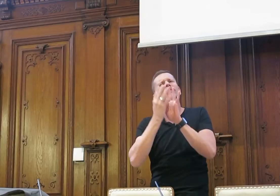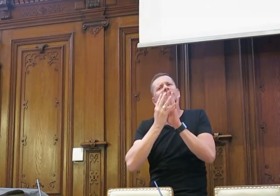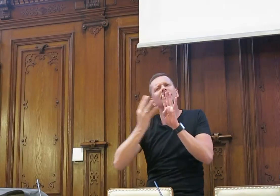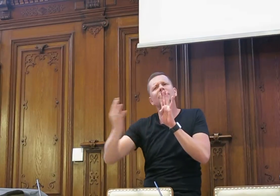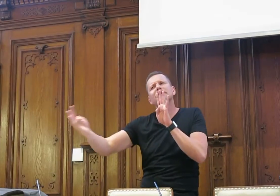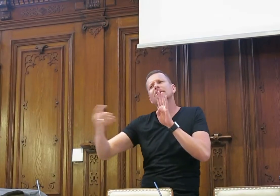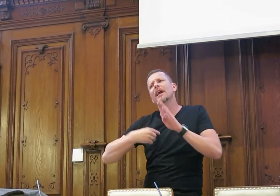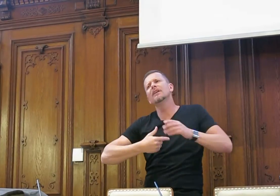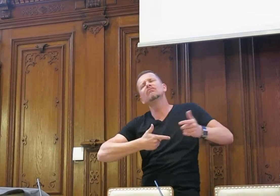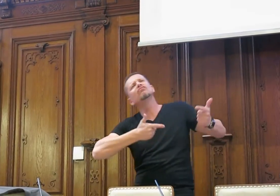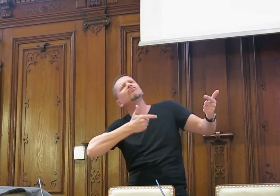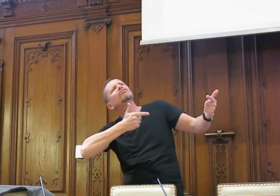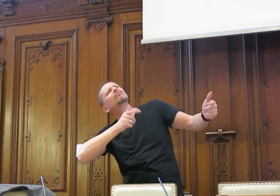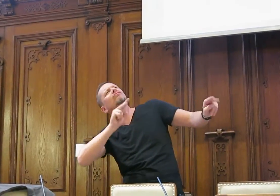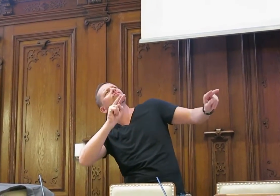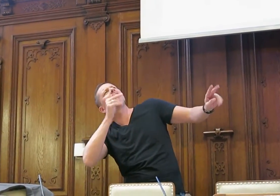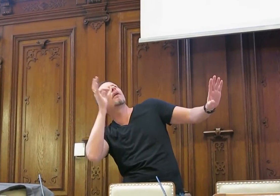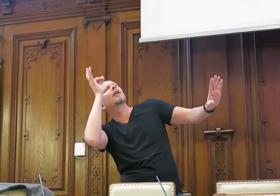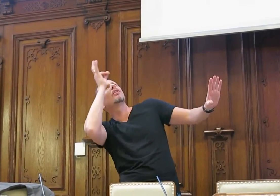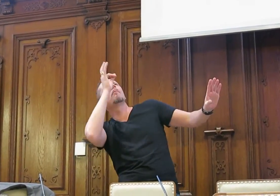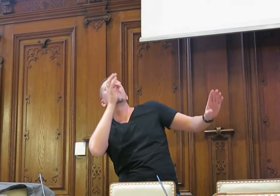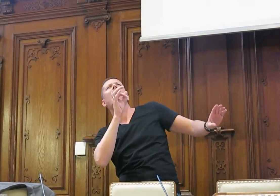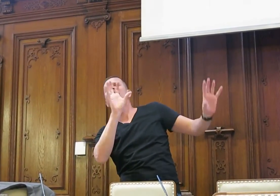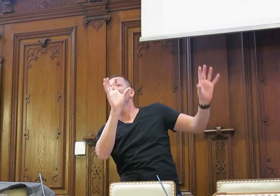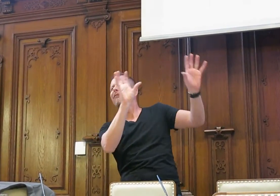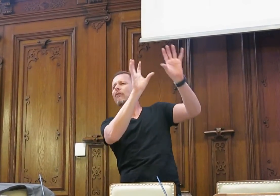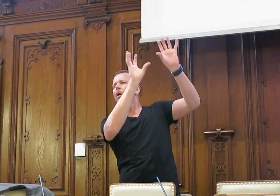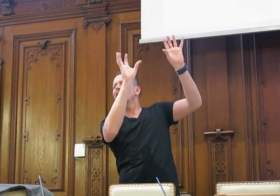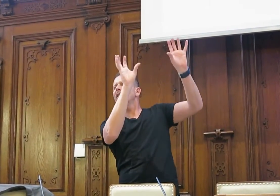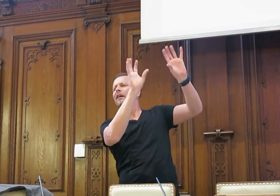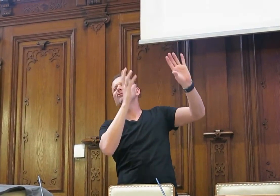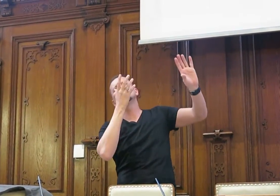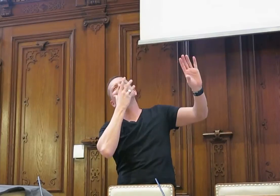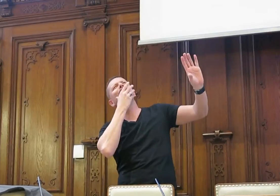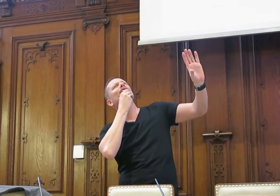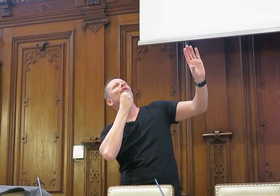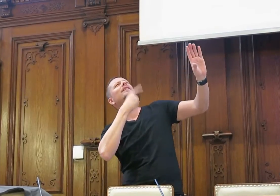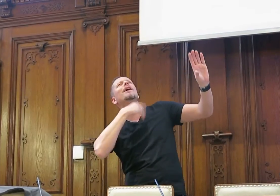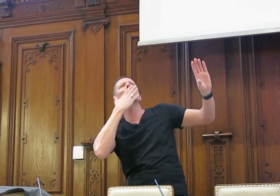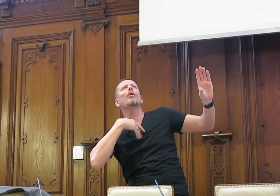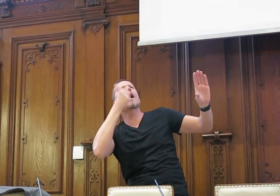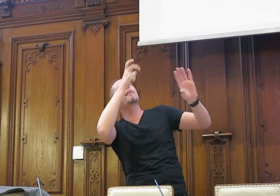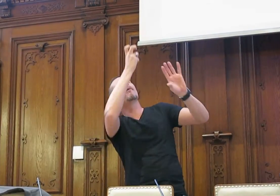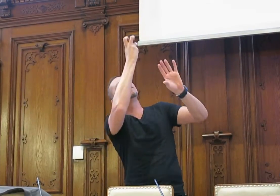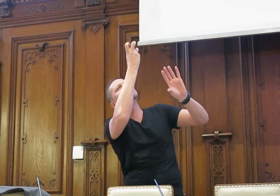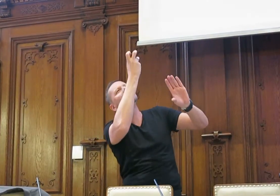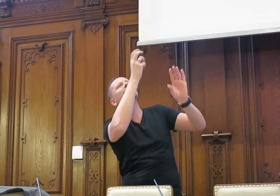gerne eine Wiese, wo man ihn legen kann, ein bisschen träumen kann oder so ein bisschen, vielleicht könnte ich so eben eine